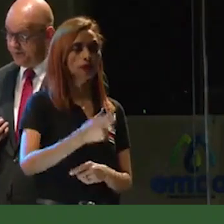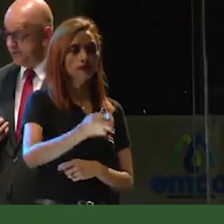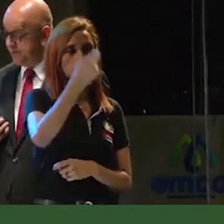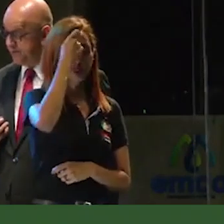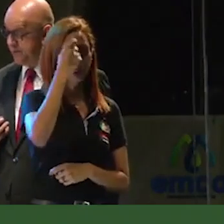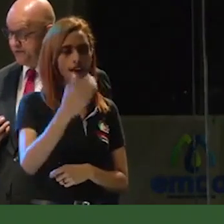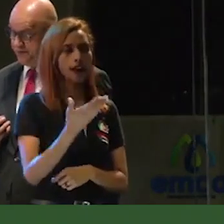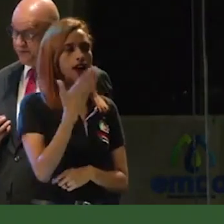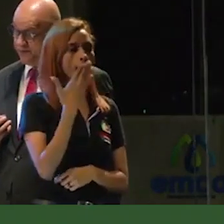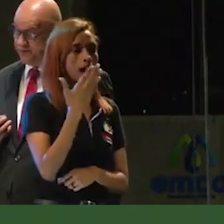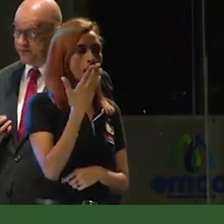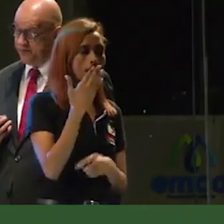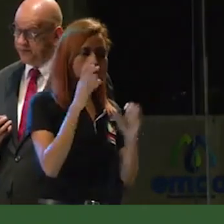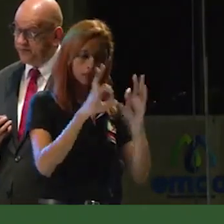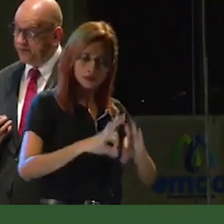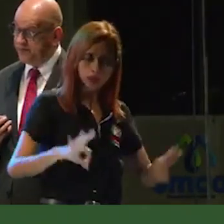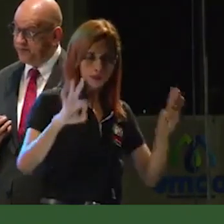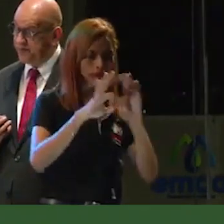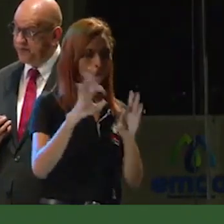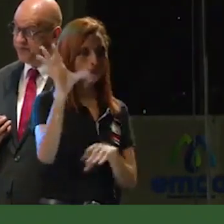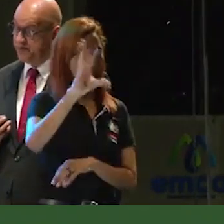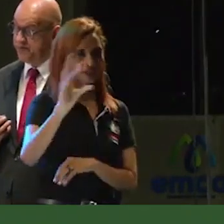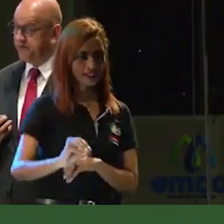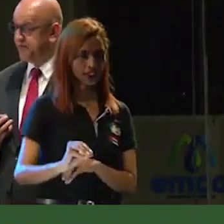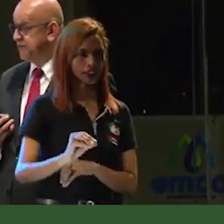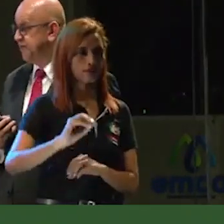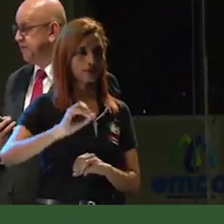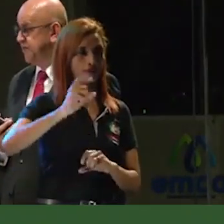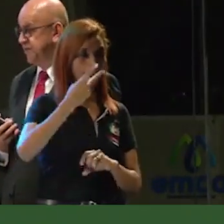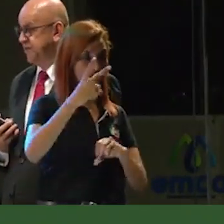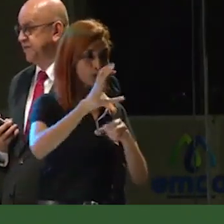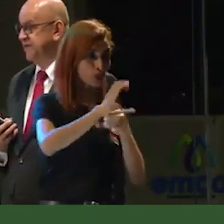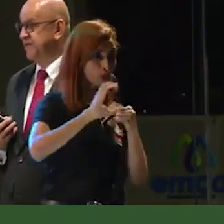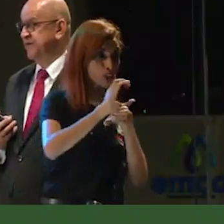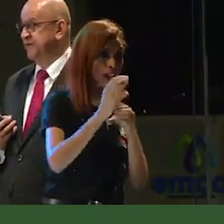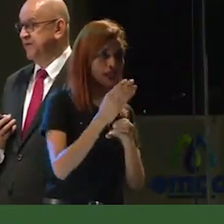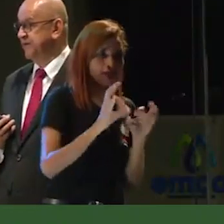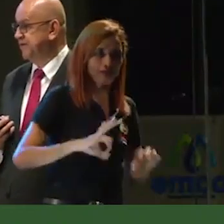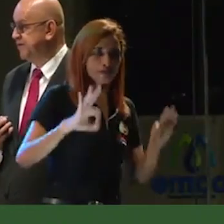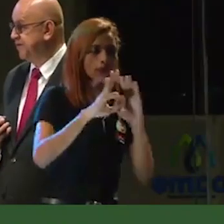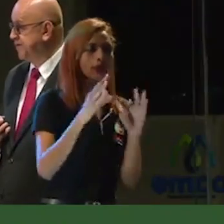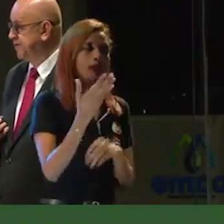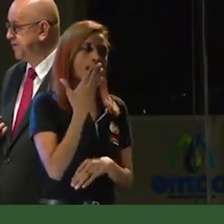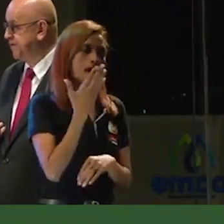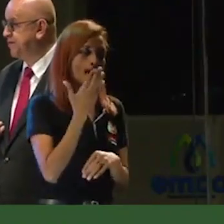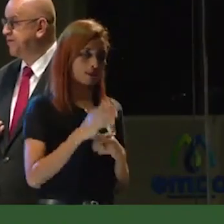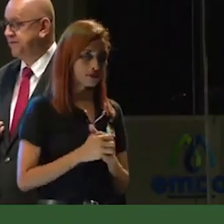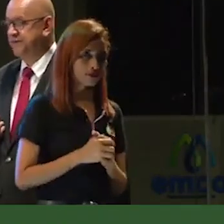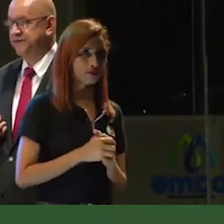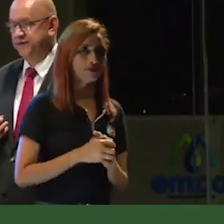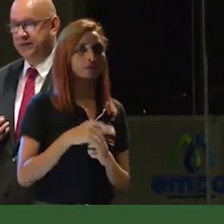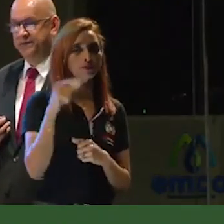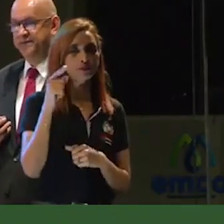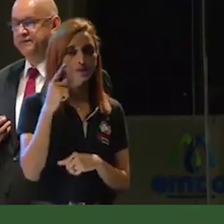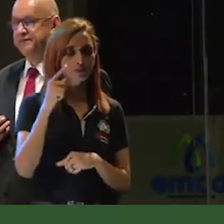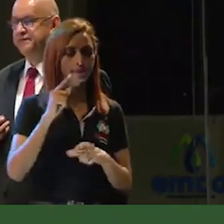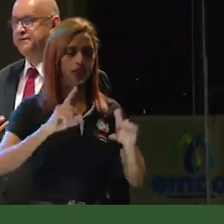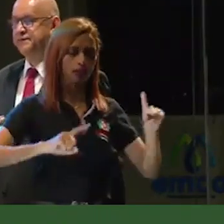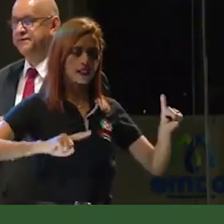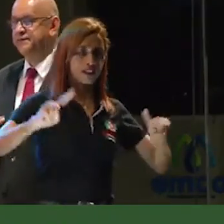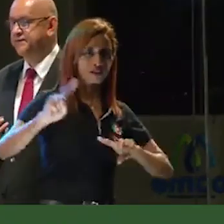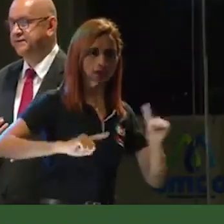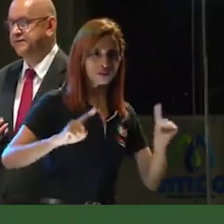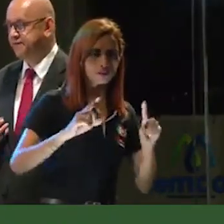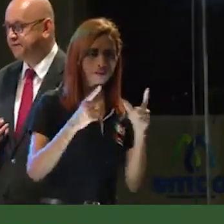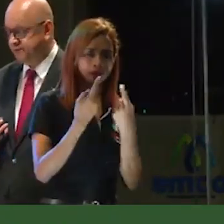es el segundo municipio más importante del departamento del Quindío y debido a un manejo diferente al que